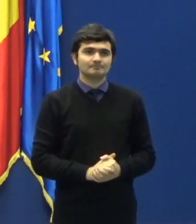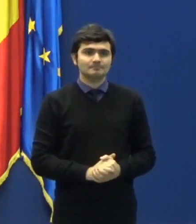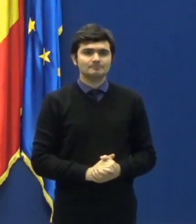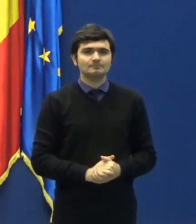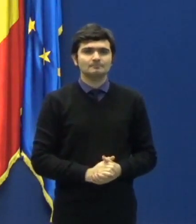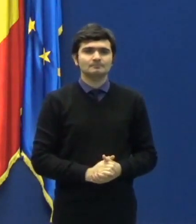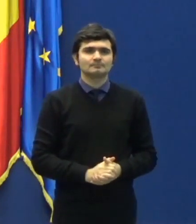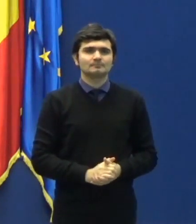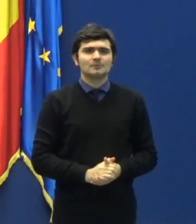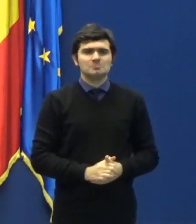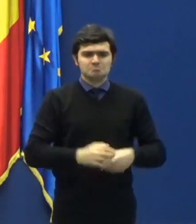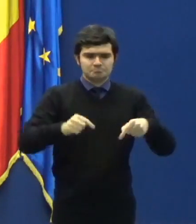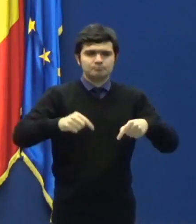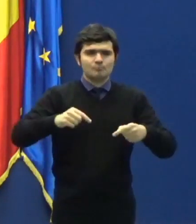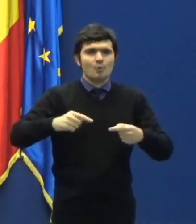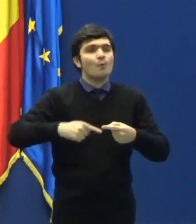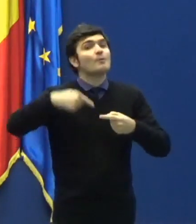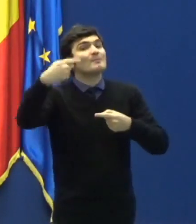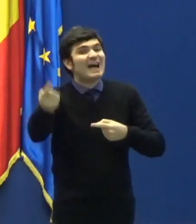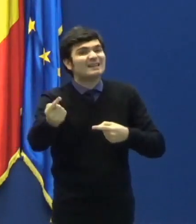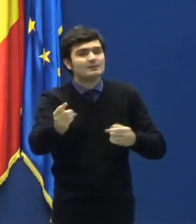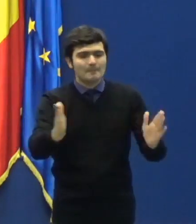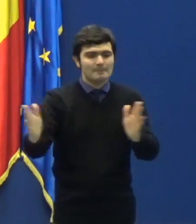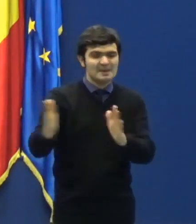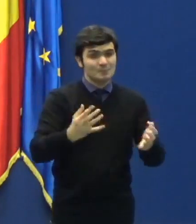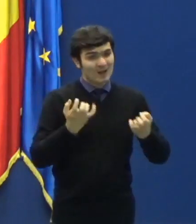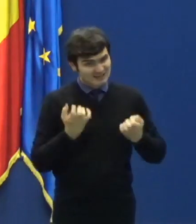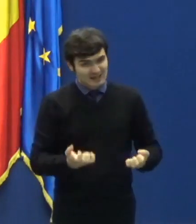Urmează o perioadă grea.